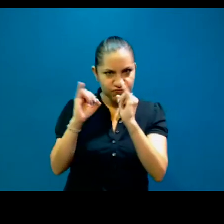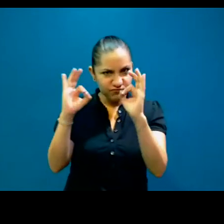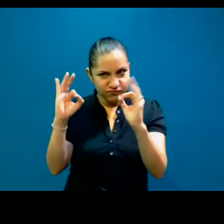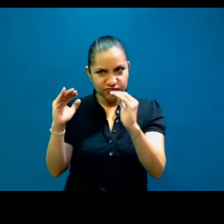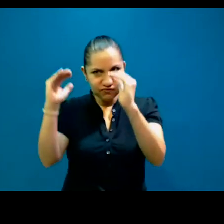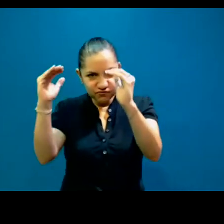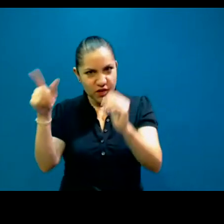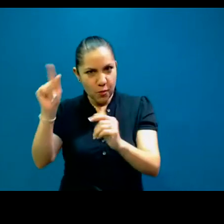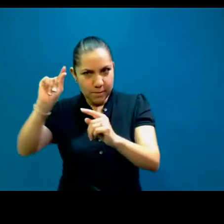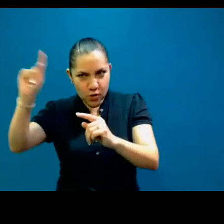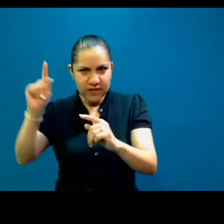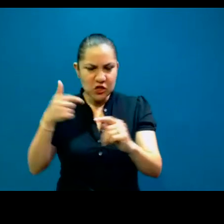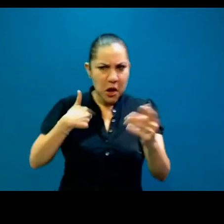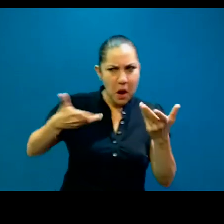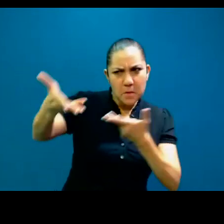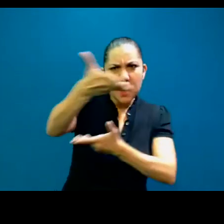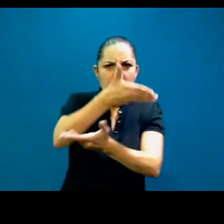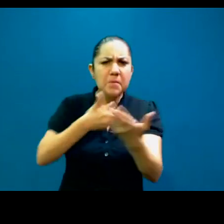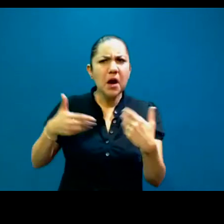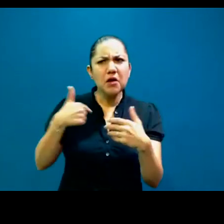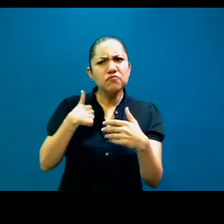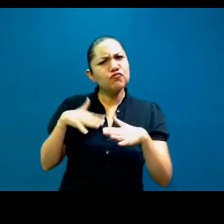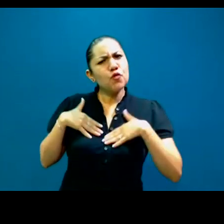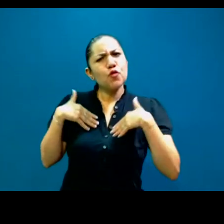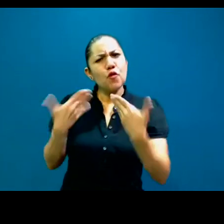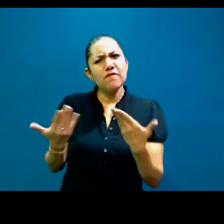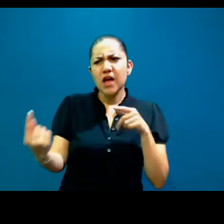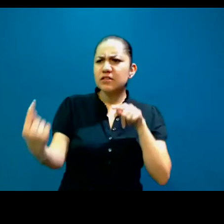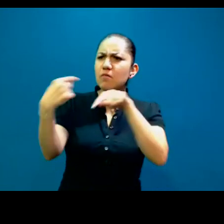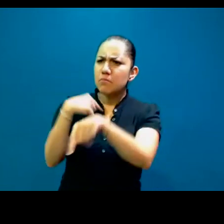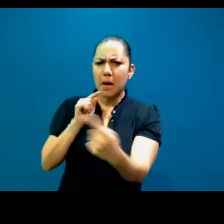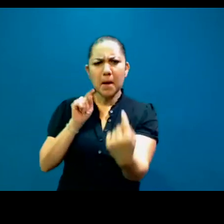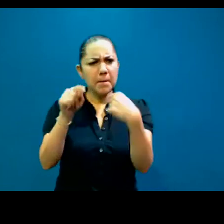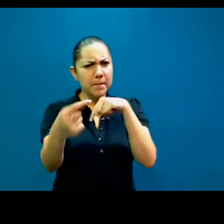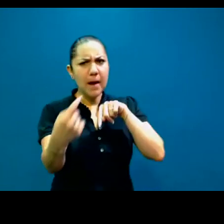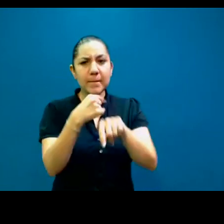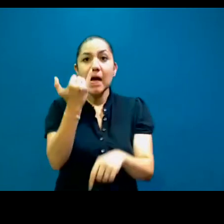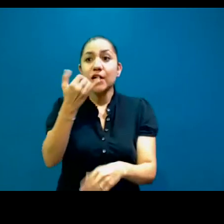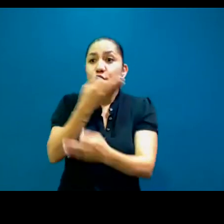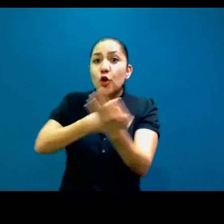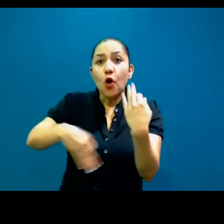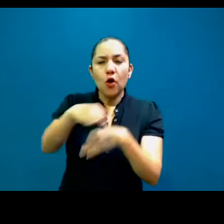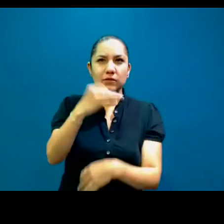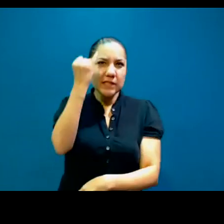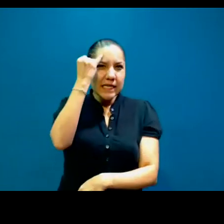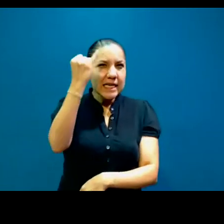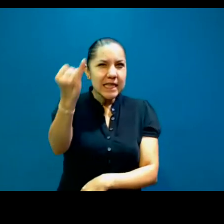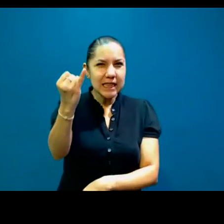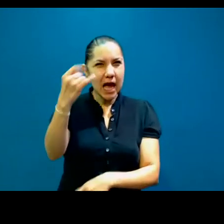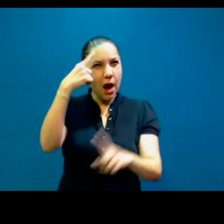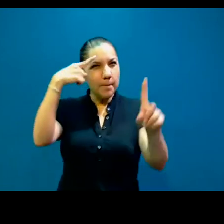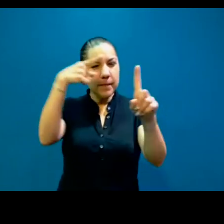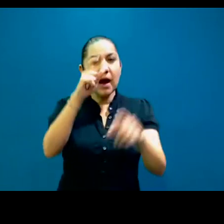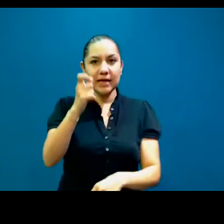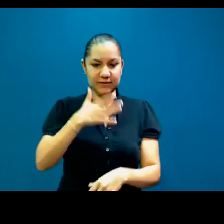de profesionalismo que teníamos, y que todos compartimos algo, la preocupación por la profesionalización del, del, de nuestro